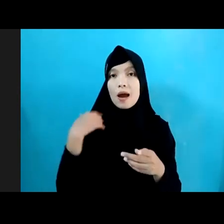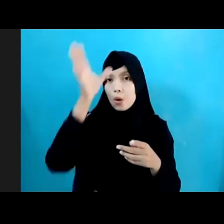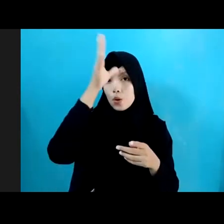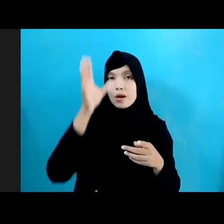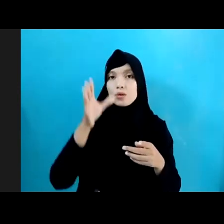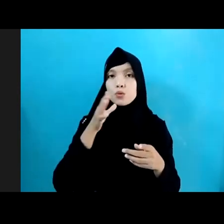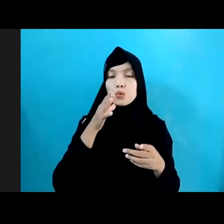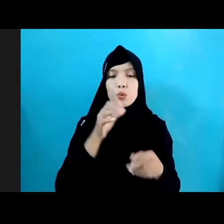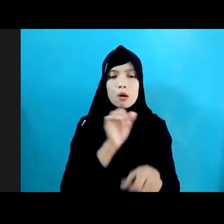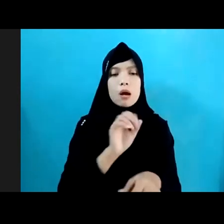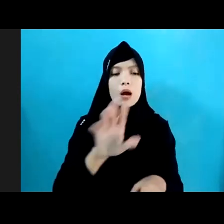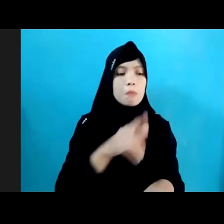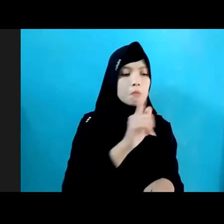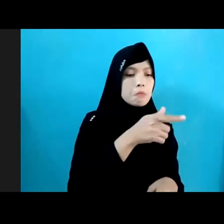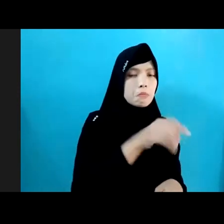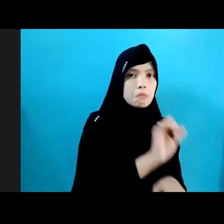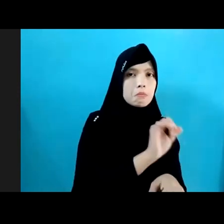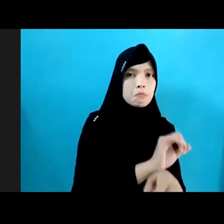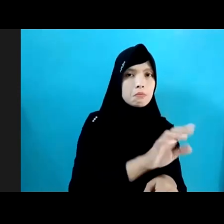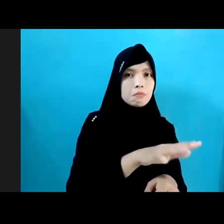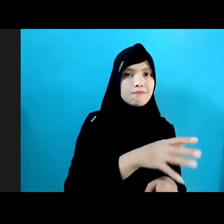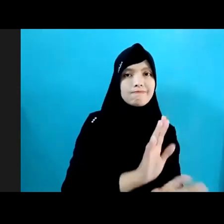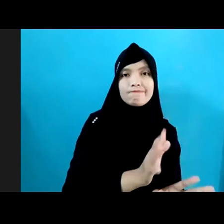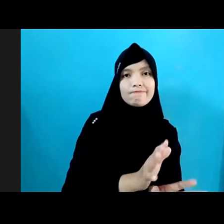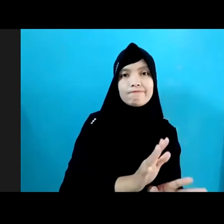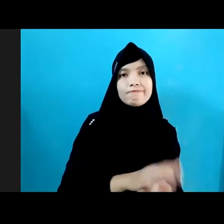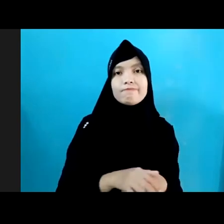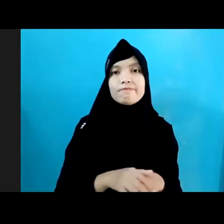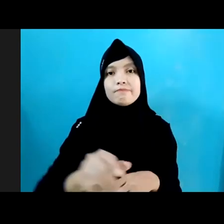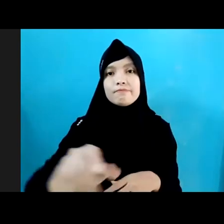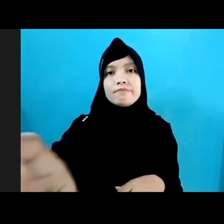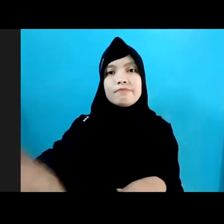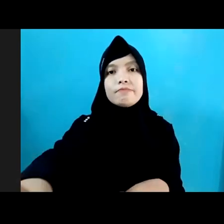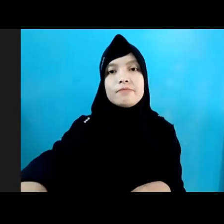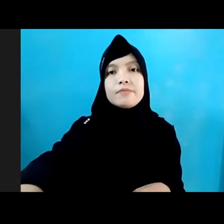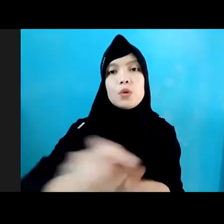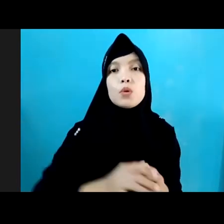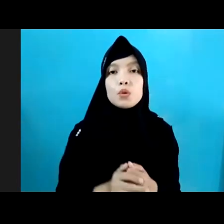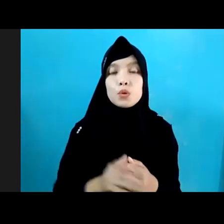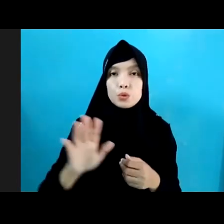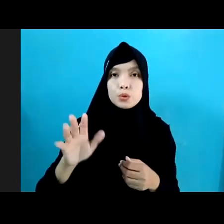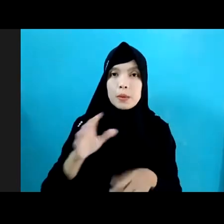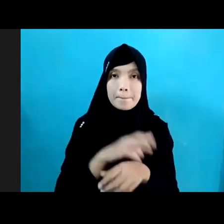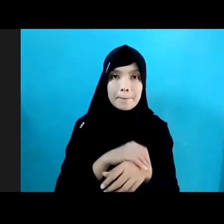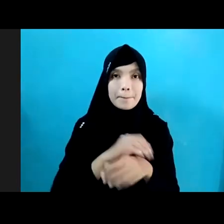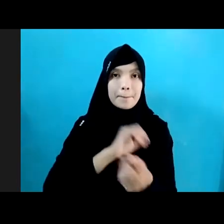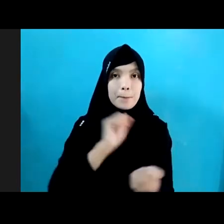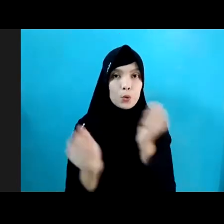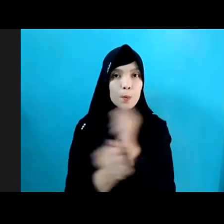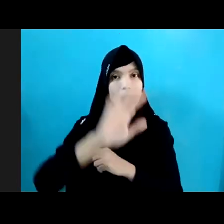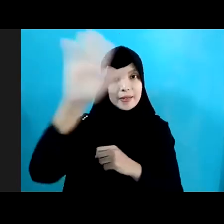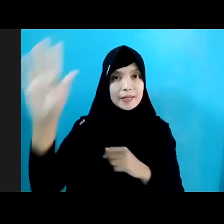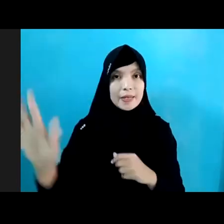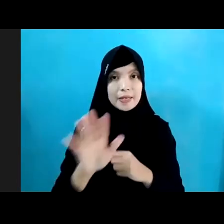Di bawah Umur Sesuai Undang-undang Yang Kelima Untuk Penanganan Perubahan Iklim Pemerintah Diharapkan